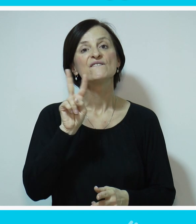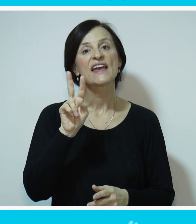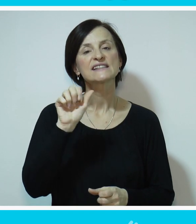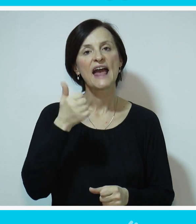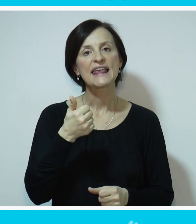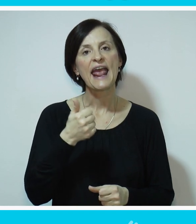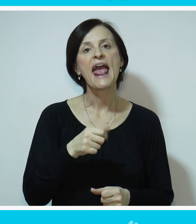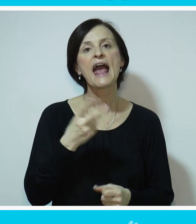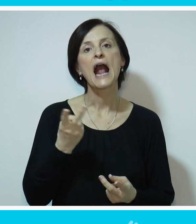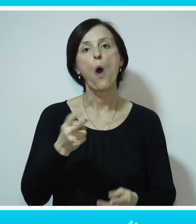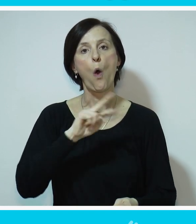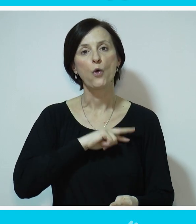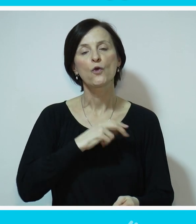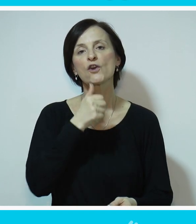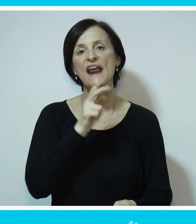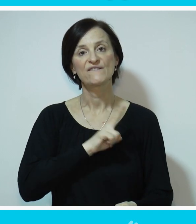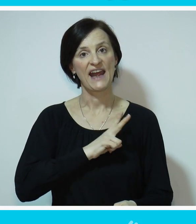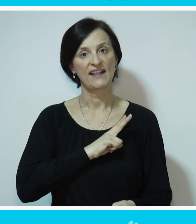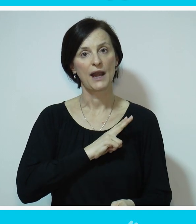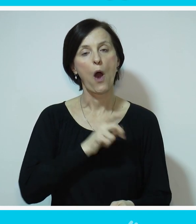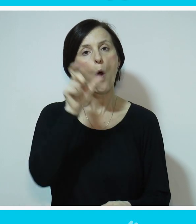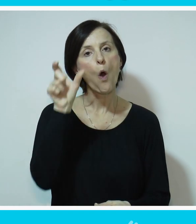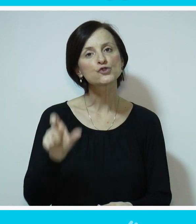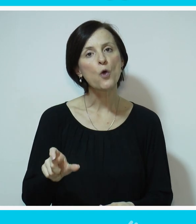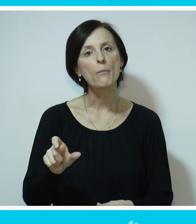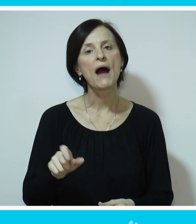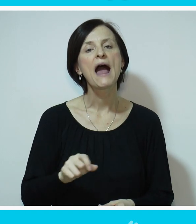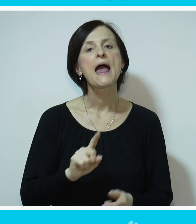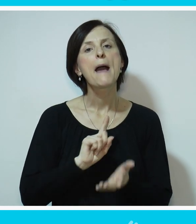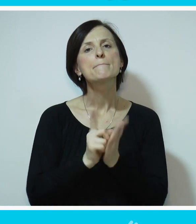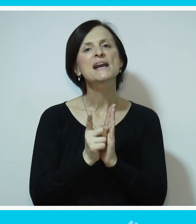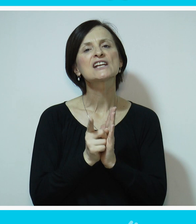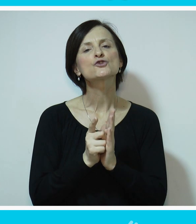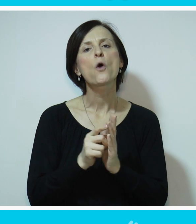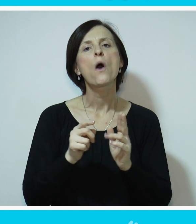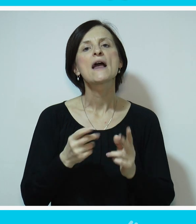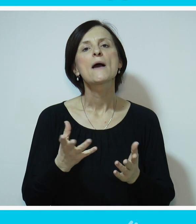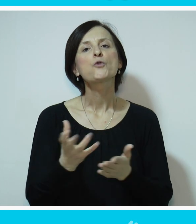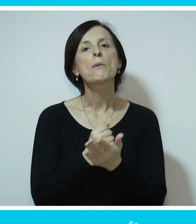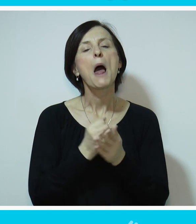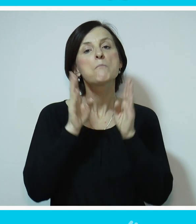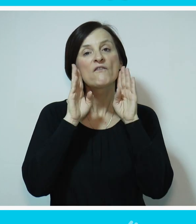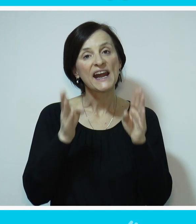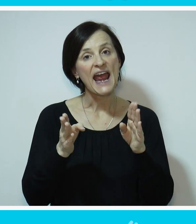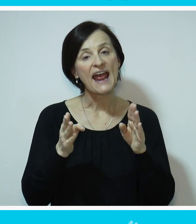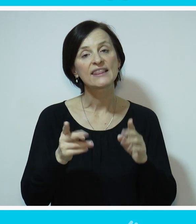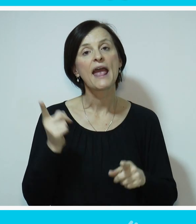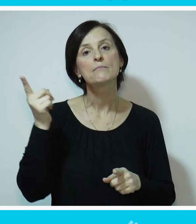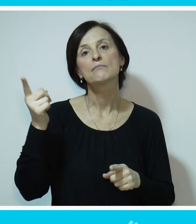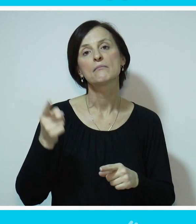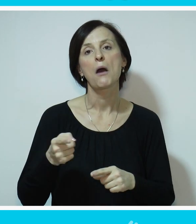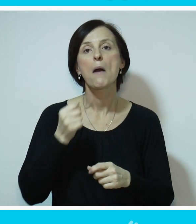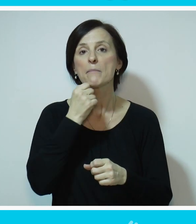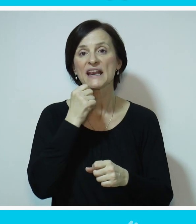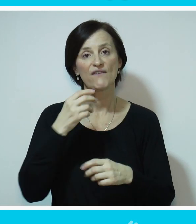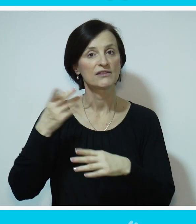Vesna je, kao odgovorna i vredna osoba, vrlo brzo stekla poverenje poslodavaca i nametnula